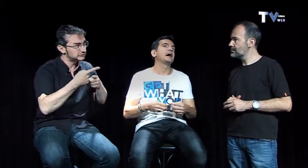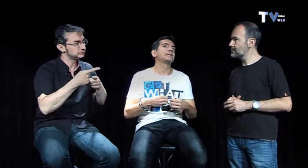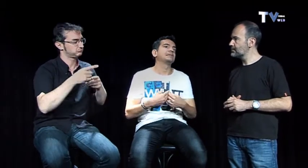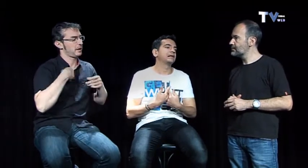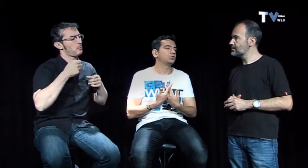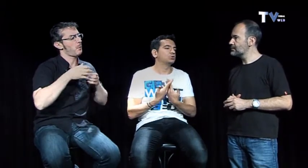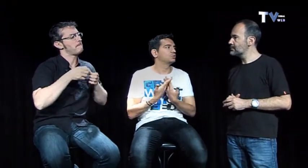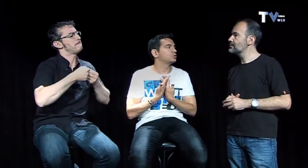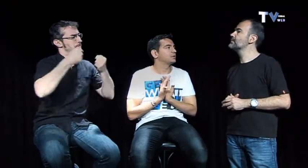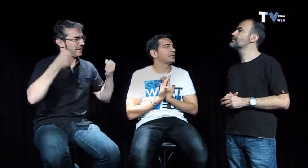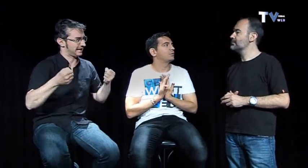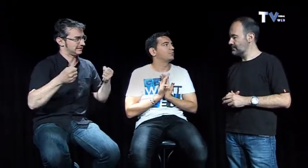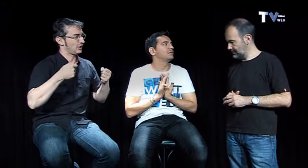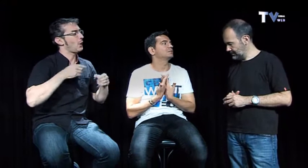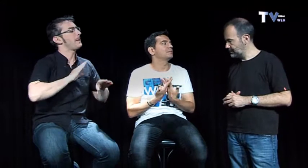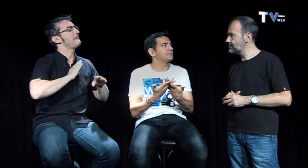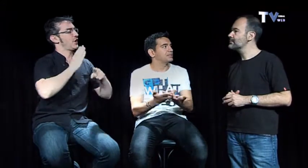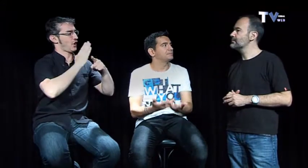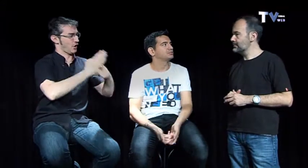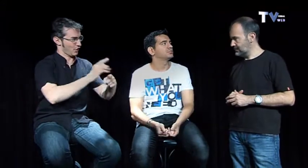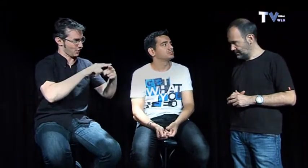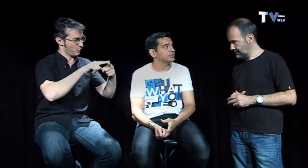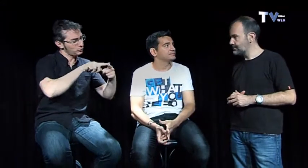adaptar otro nuevo espectáculo mío también para las personas sordas